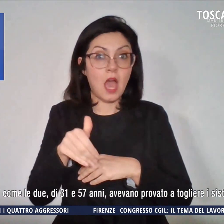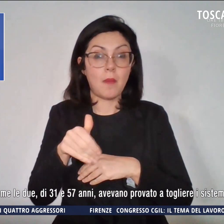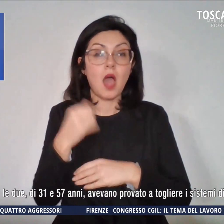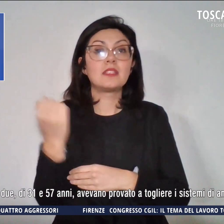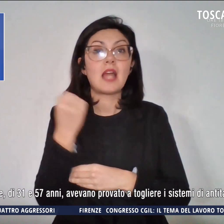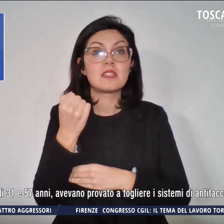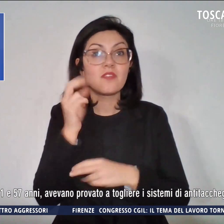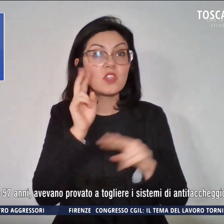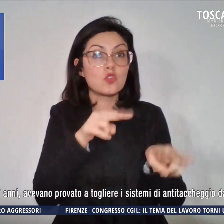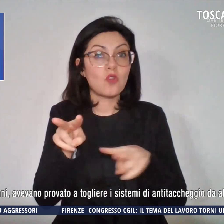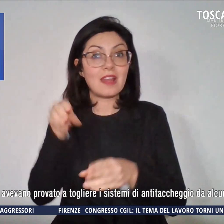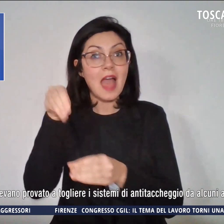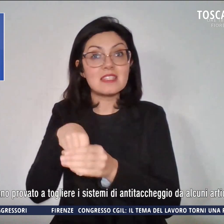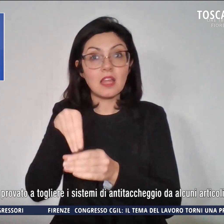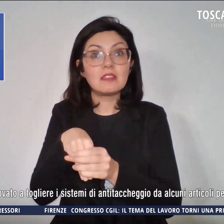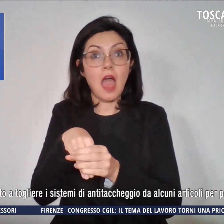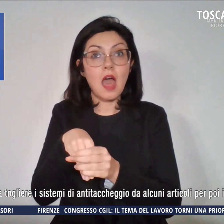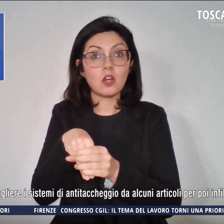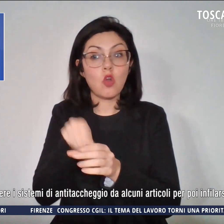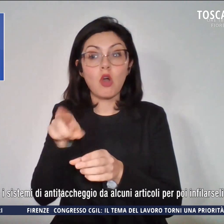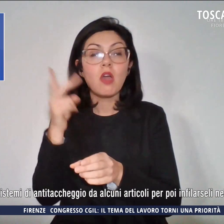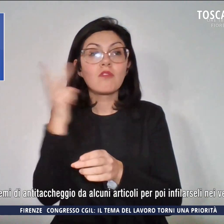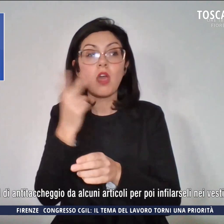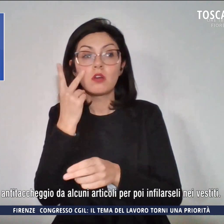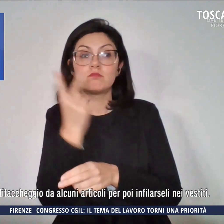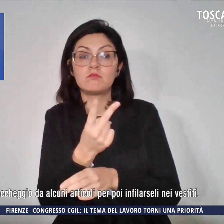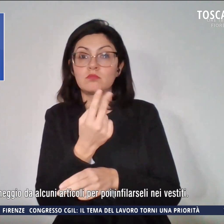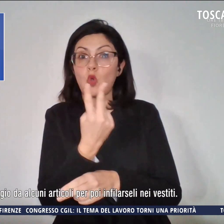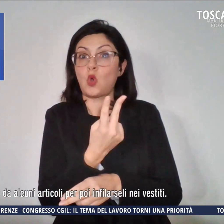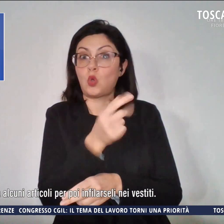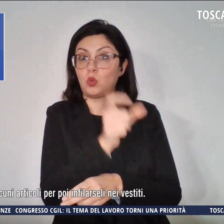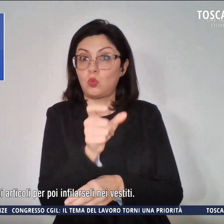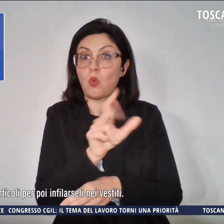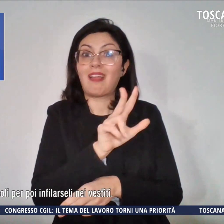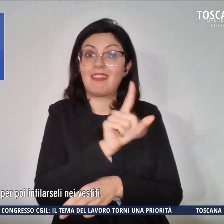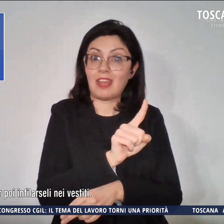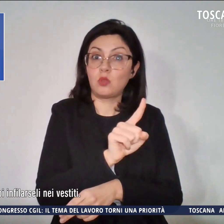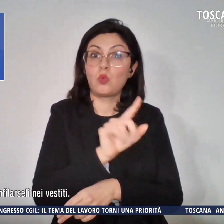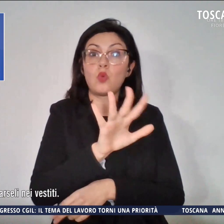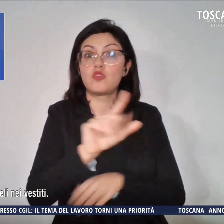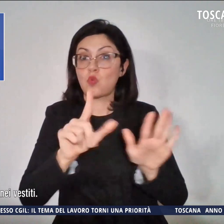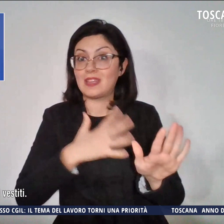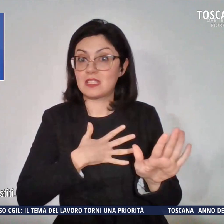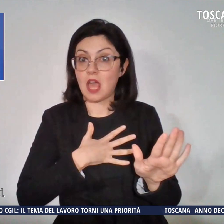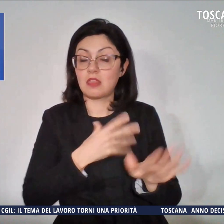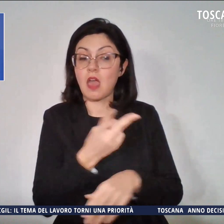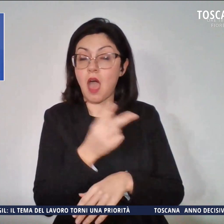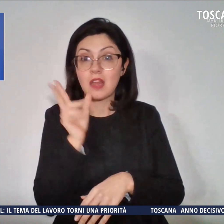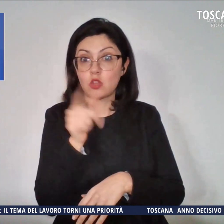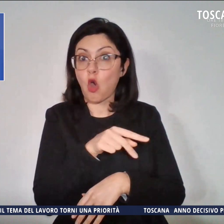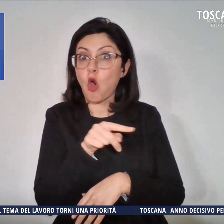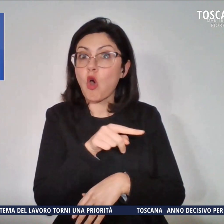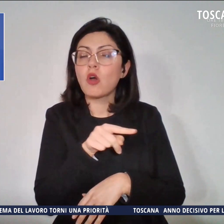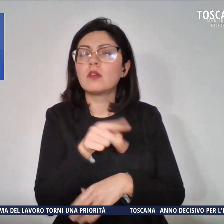interno che si era accorto di come le due, di 31 e 57 anni, avevano provato a